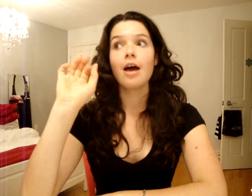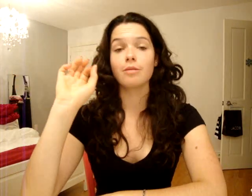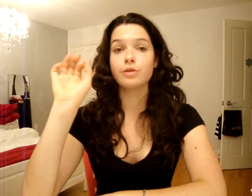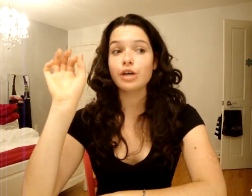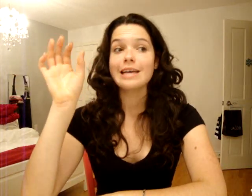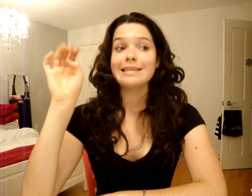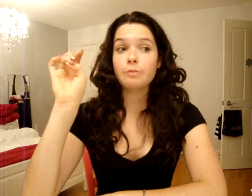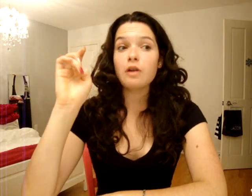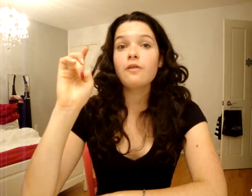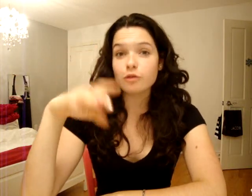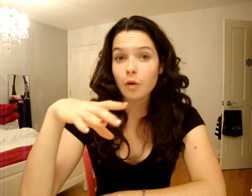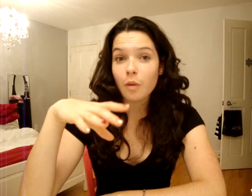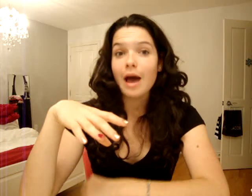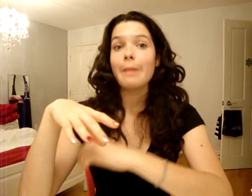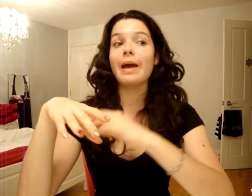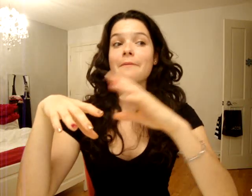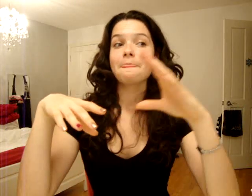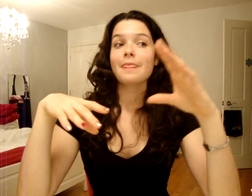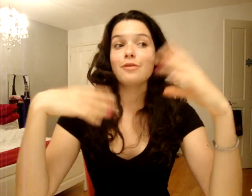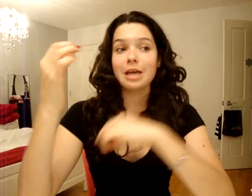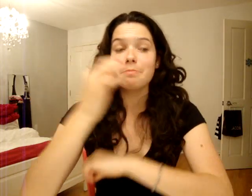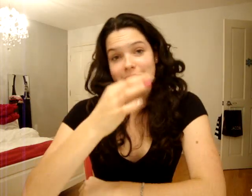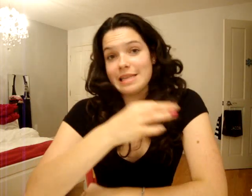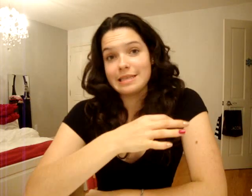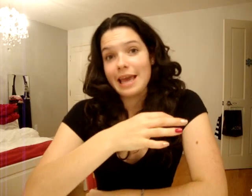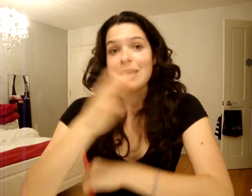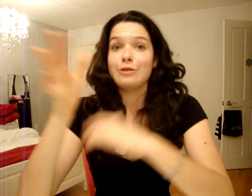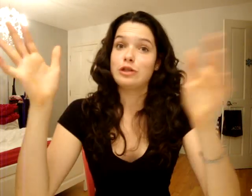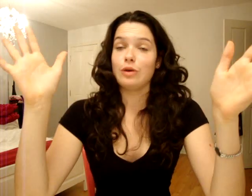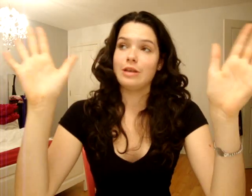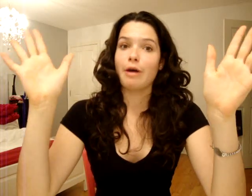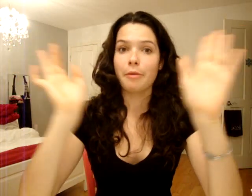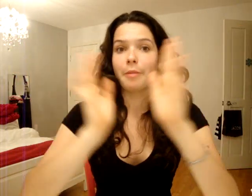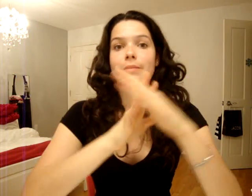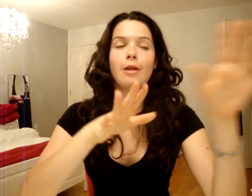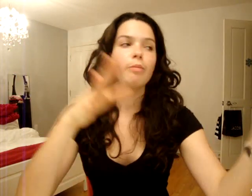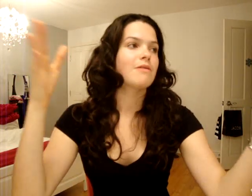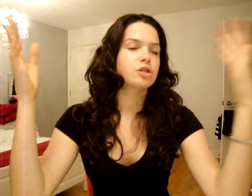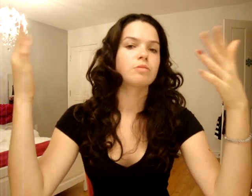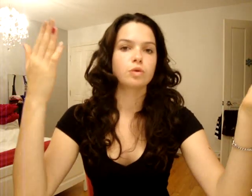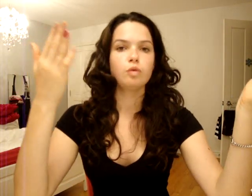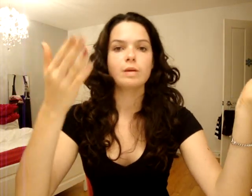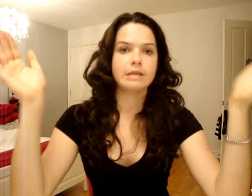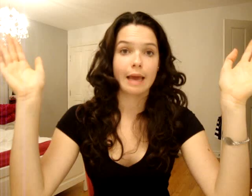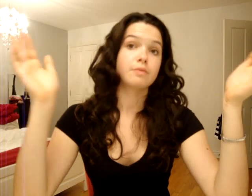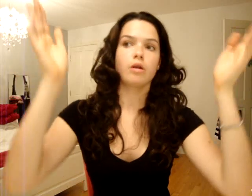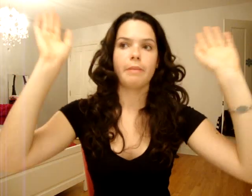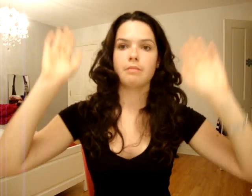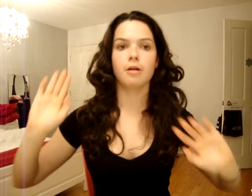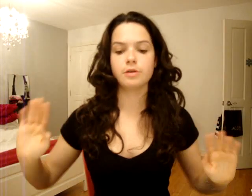Comme ça, si tu prends une photo, bien, vu que c'est comme pixelisé, il te voit pas. Puis là, il y avait juste comme son suit parce qu'il trippe sur le paintball, puis